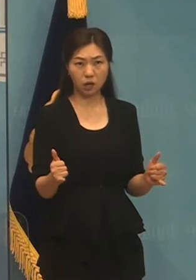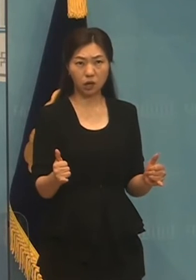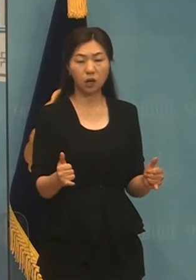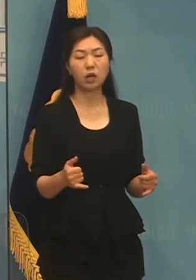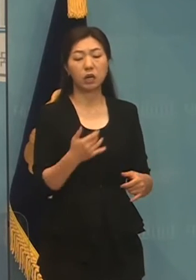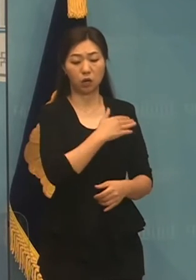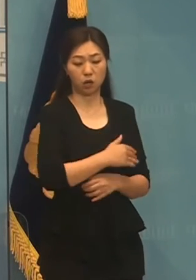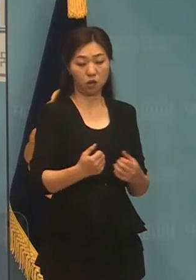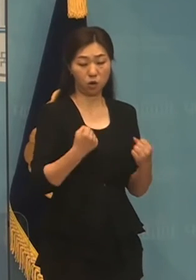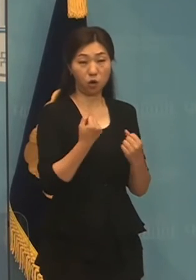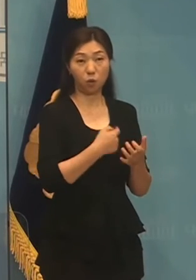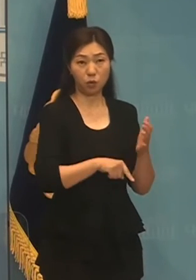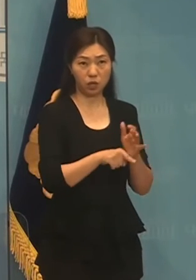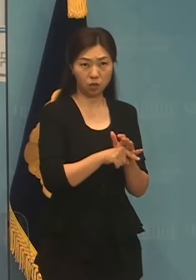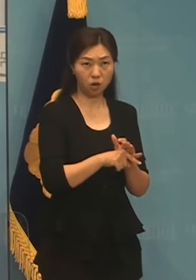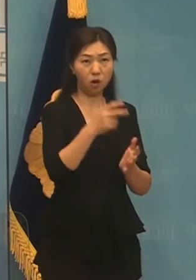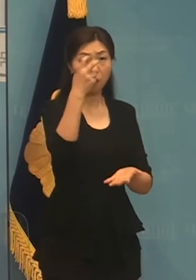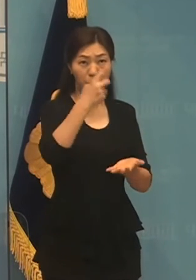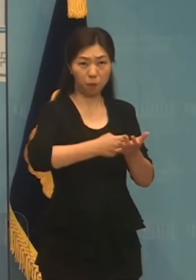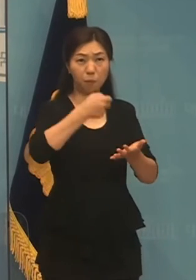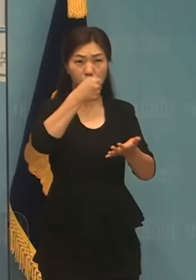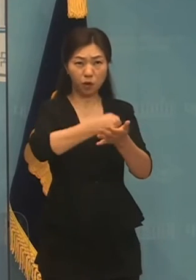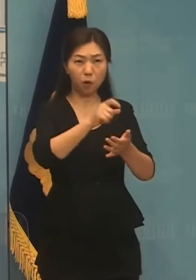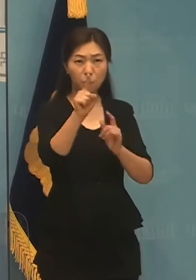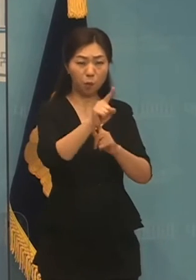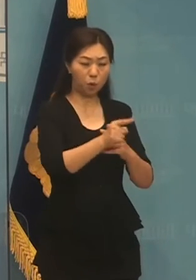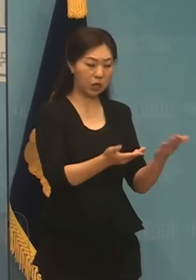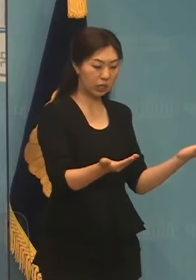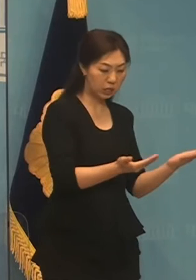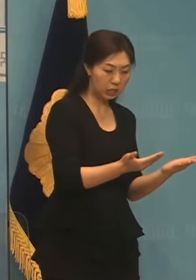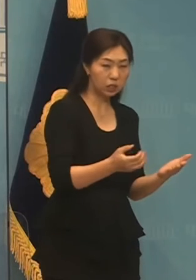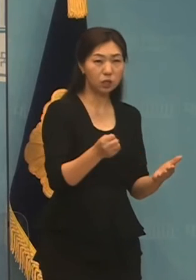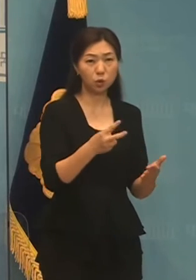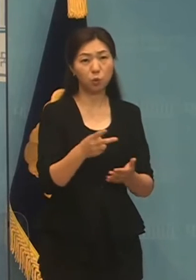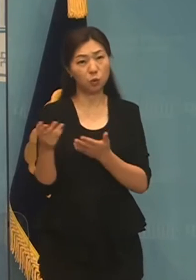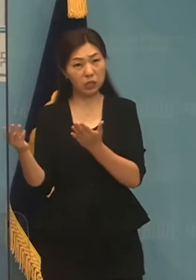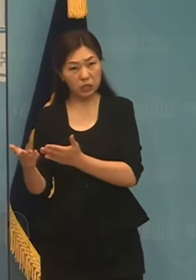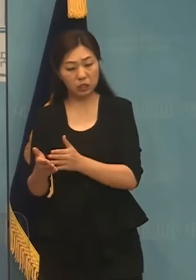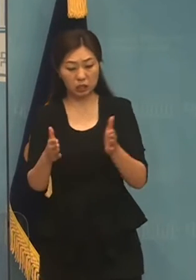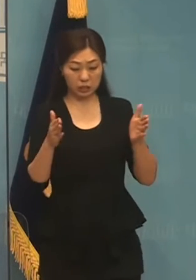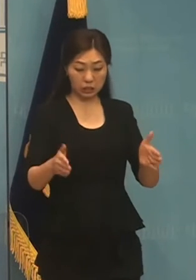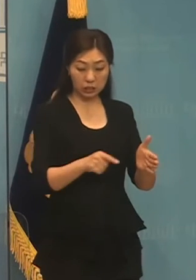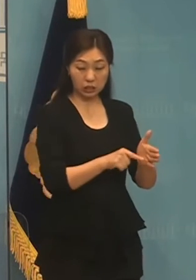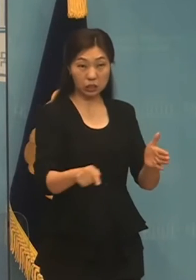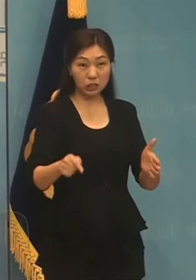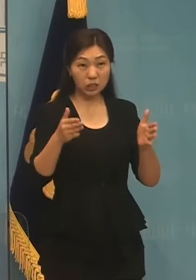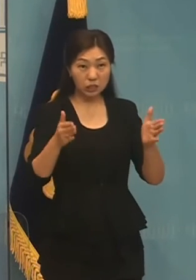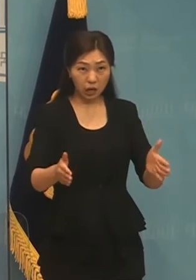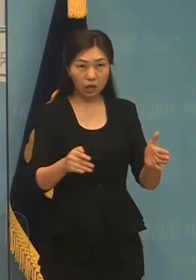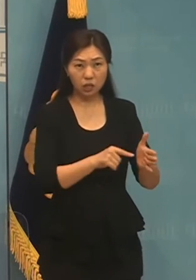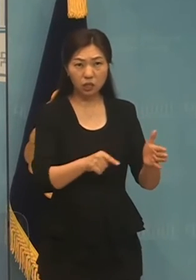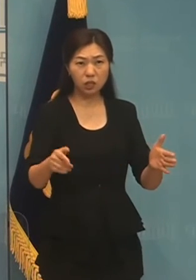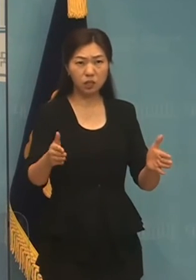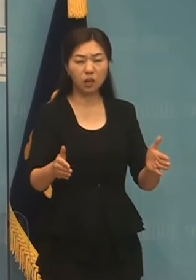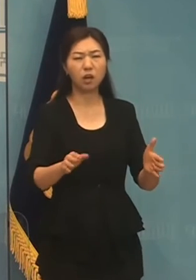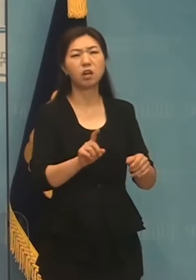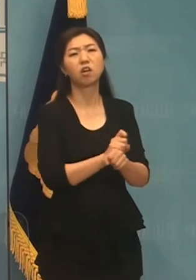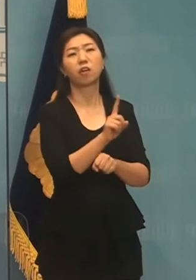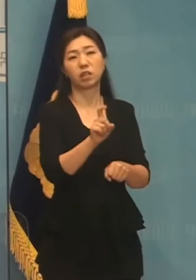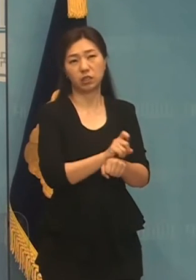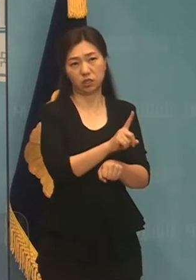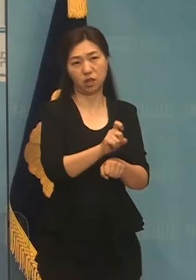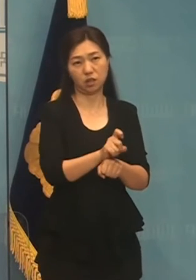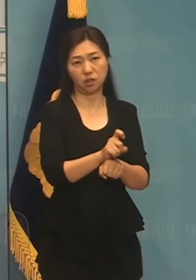업무 사이의 11시간 휴식을 줘야 하는 연속 휴게시간 규정은 반드시